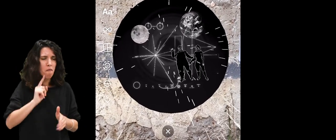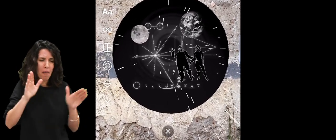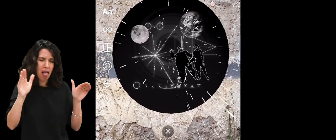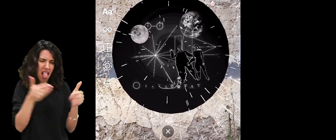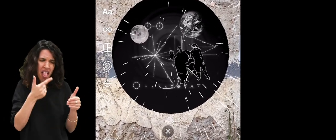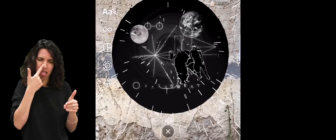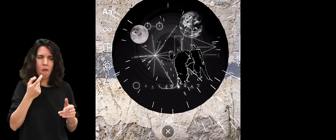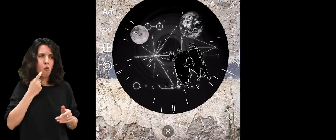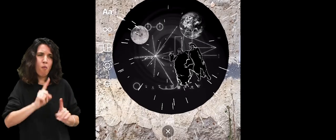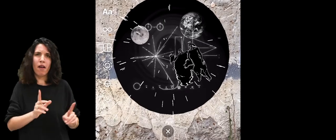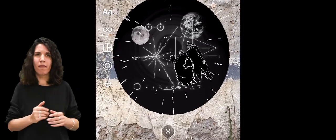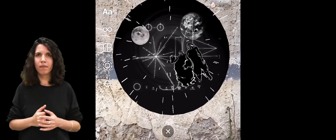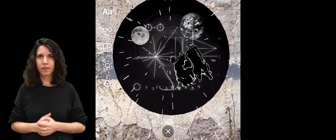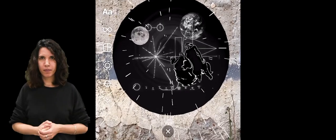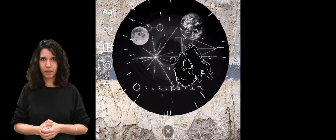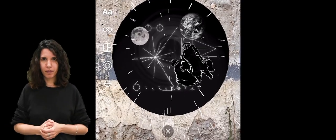'étroitesse de leur expression de genre.